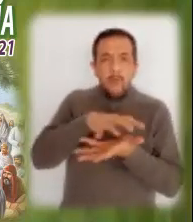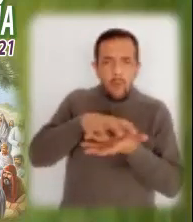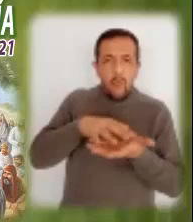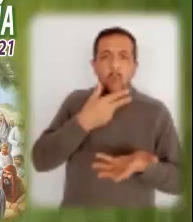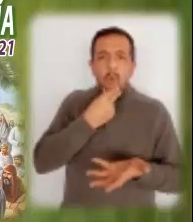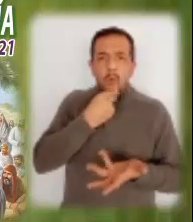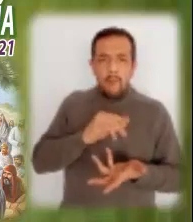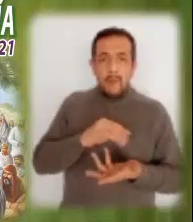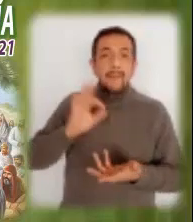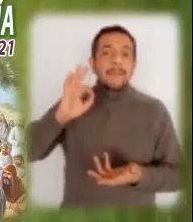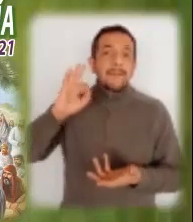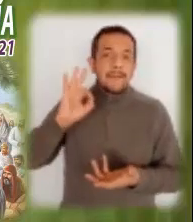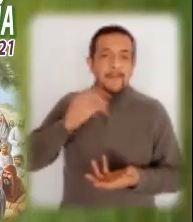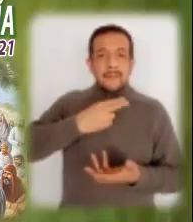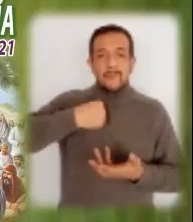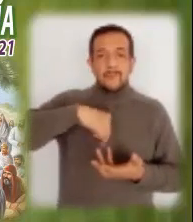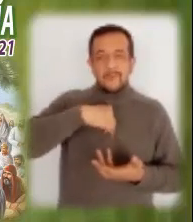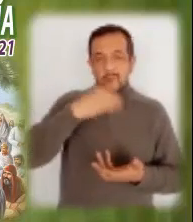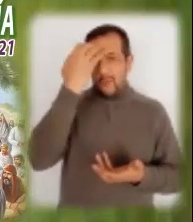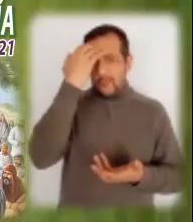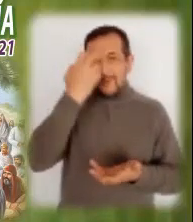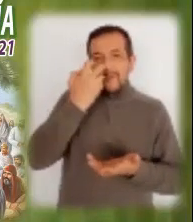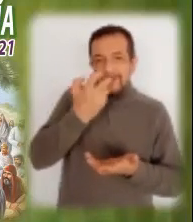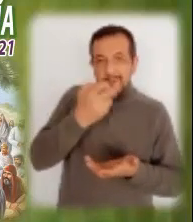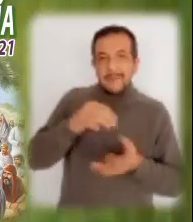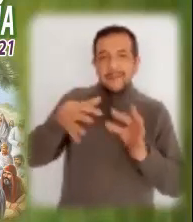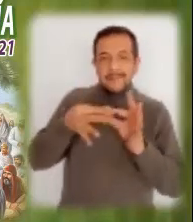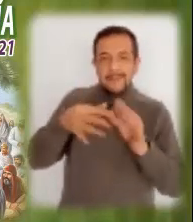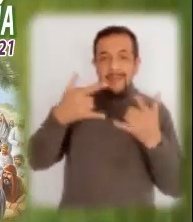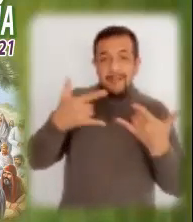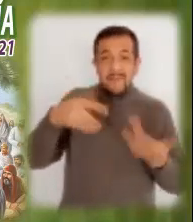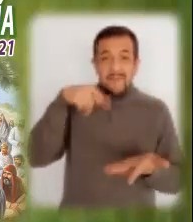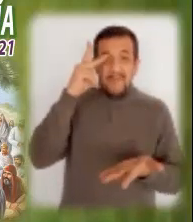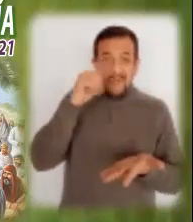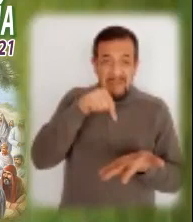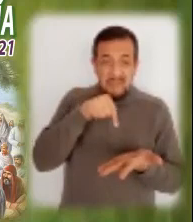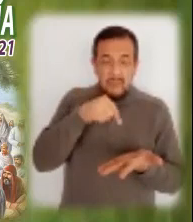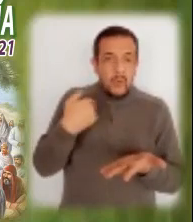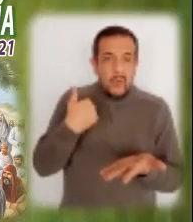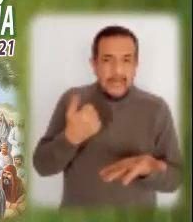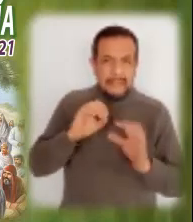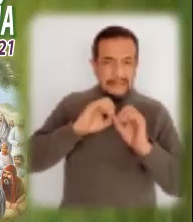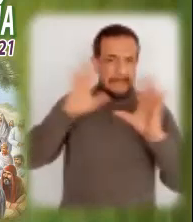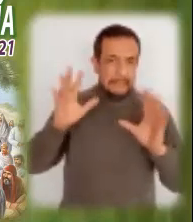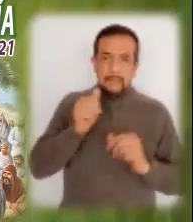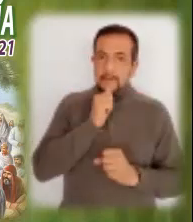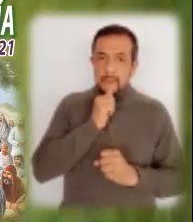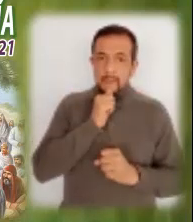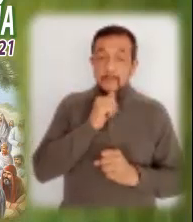tierra a un hombre. Es quizás la narración que conocemos más, pero también es la menos entendida.